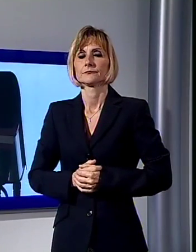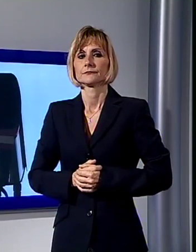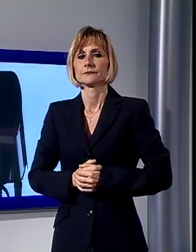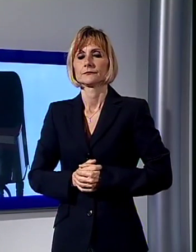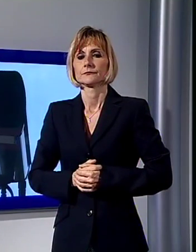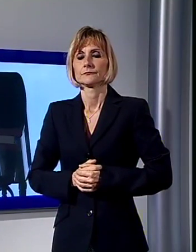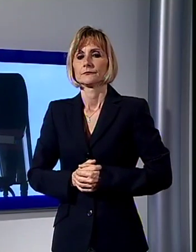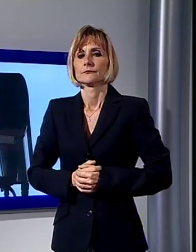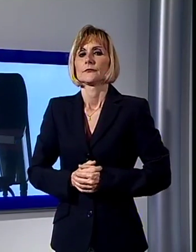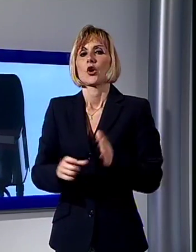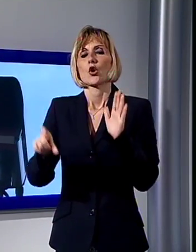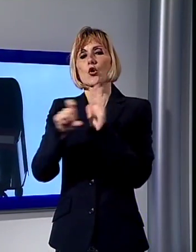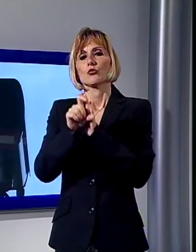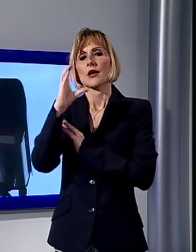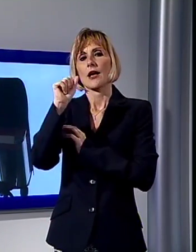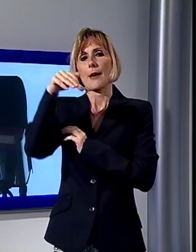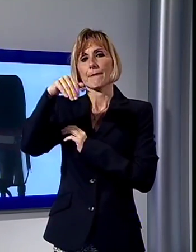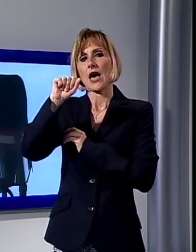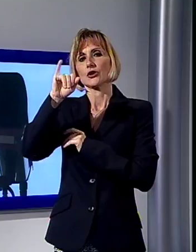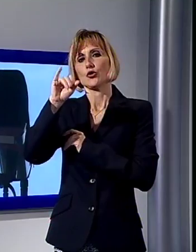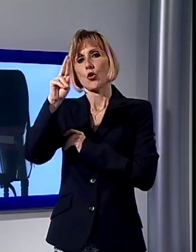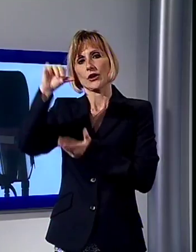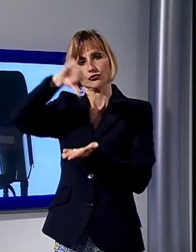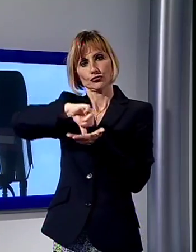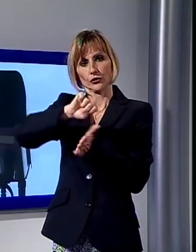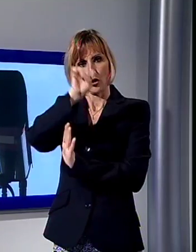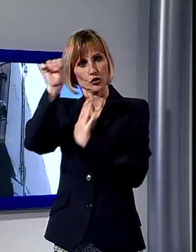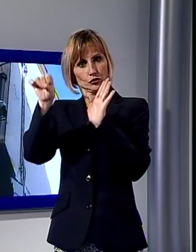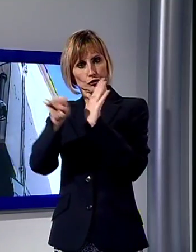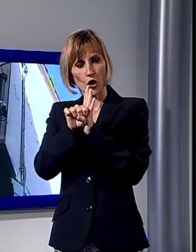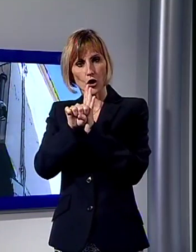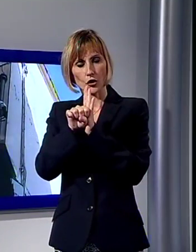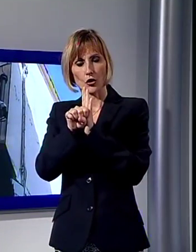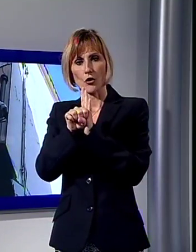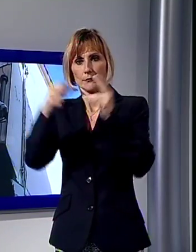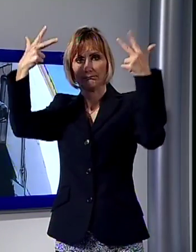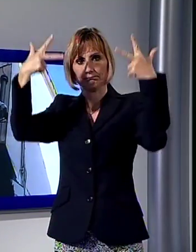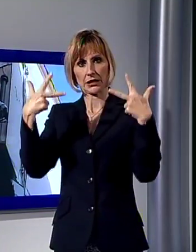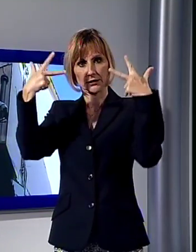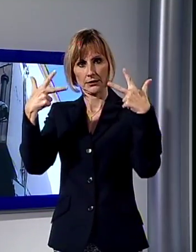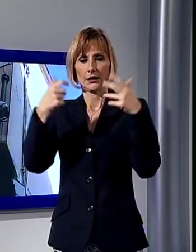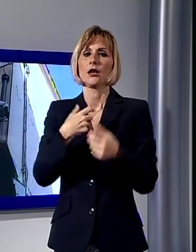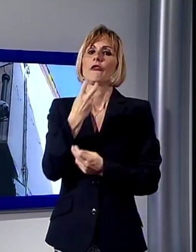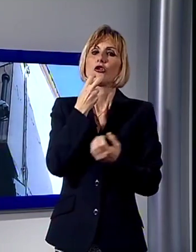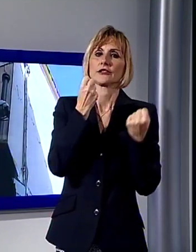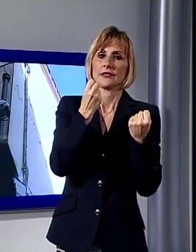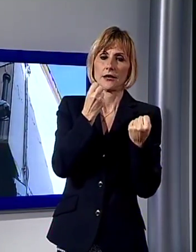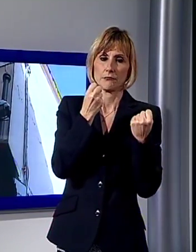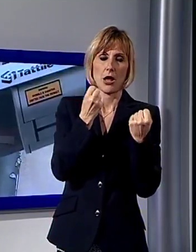Varchi elettronici in arrivo anche in centro storico a Camaiore. Dopo Forte Rimarmi, dove il sistema telematico è in funzione da almeno due